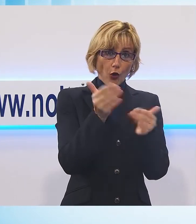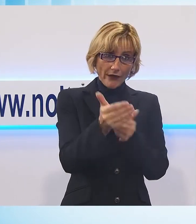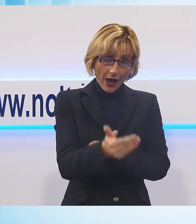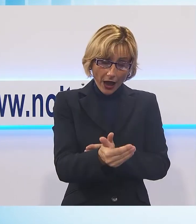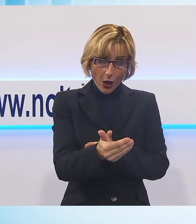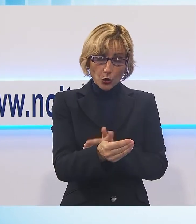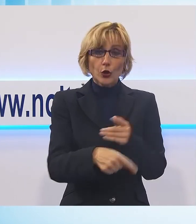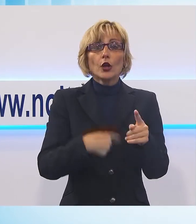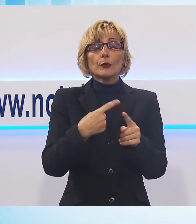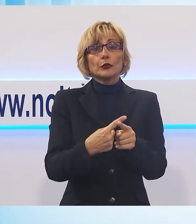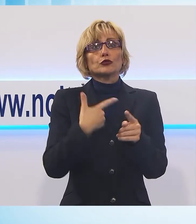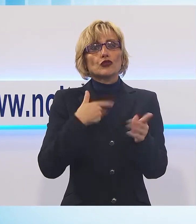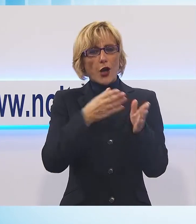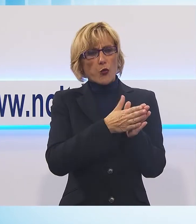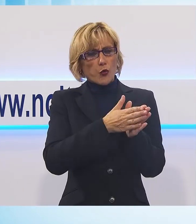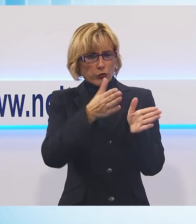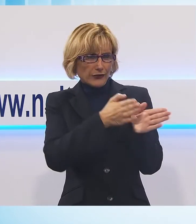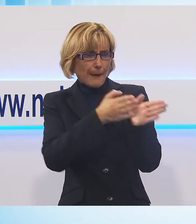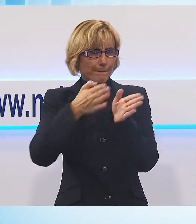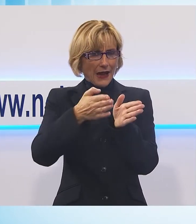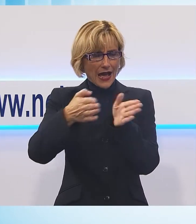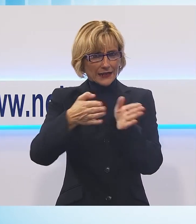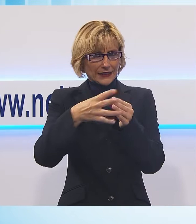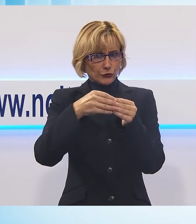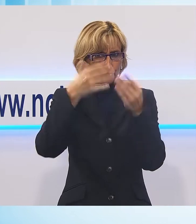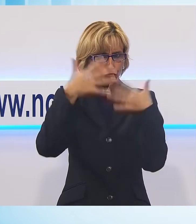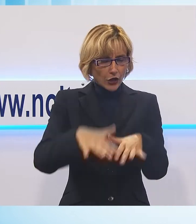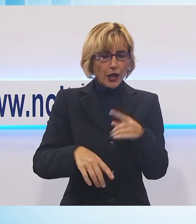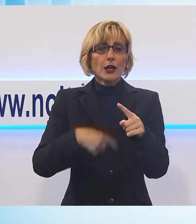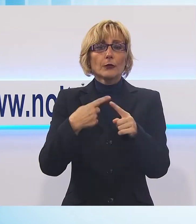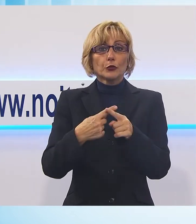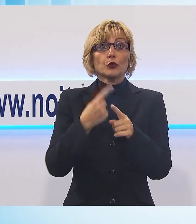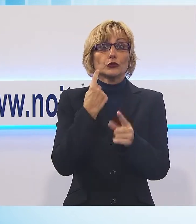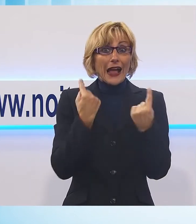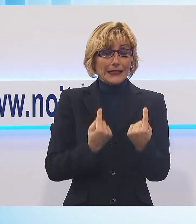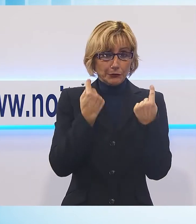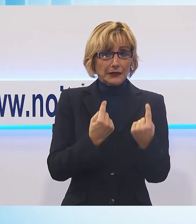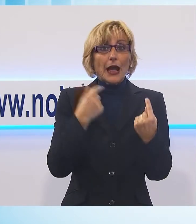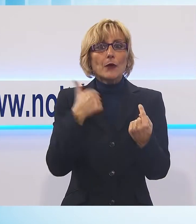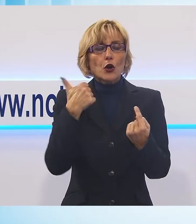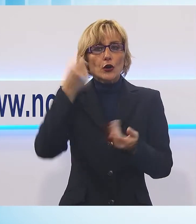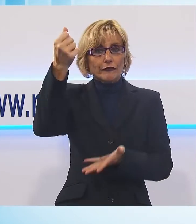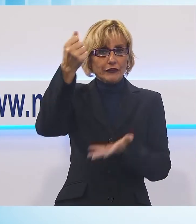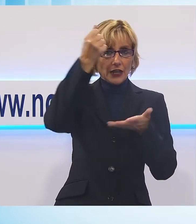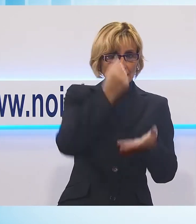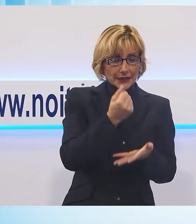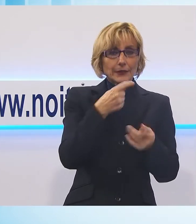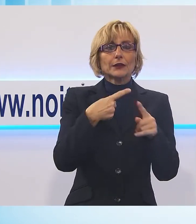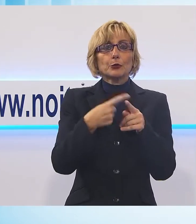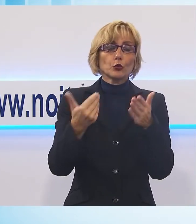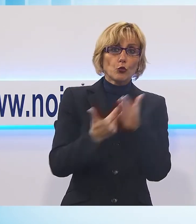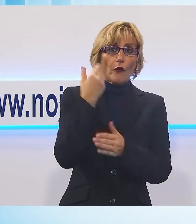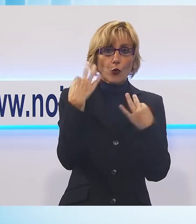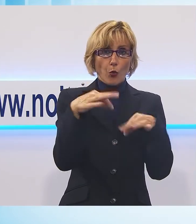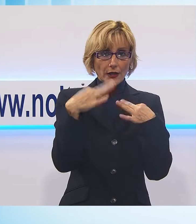si aggiungono ad un'ala che già era stata ristrutturata e dove siamo in gradatoria per ulteriori finanziamenti e ulteriori riqualificazioni